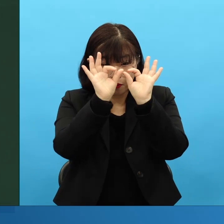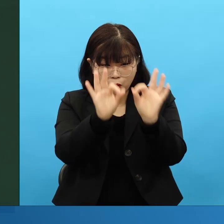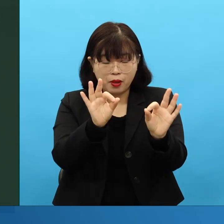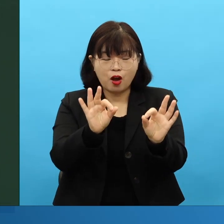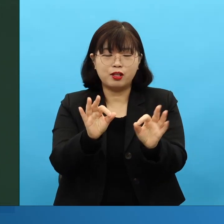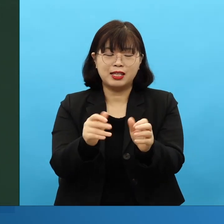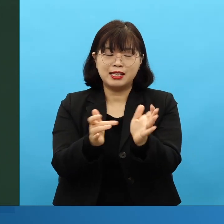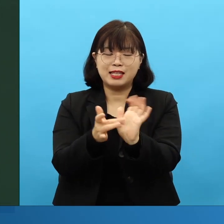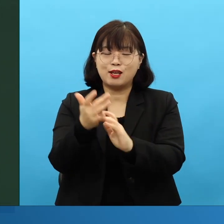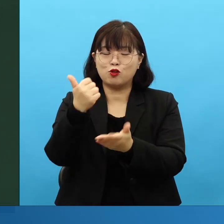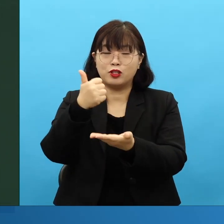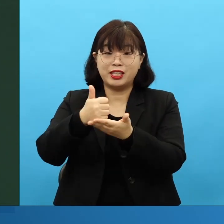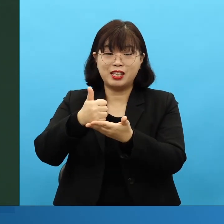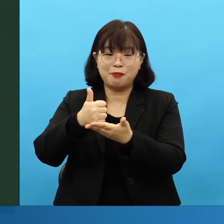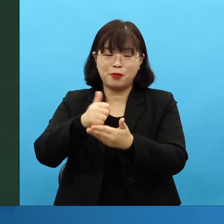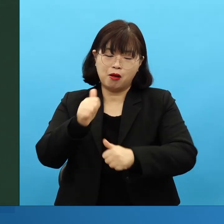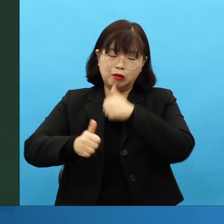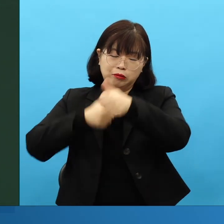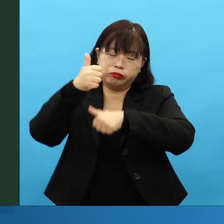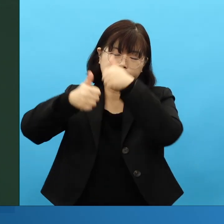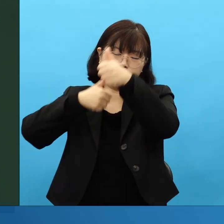거기에, 여자 이름 다섯 명이 나옵니다.